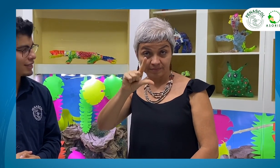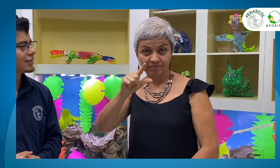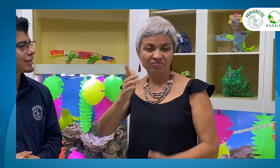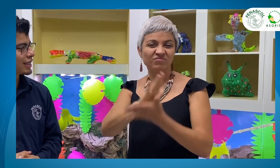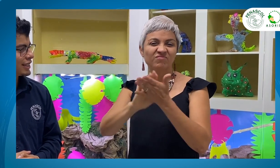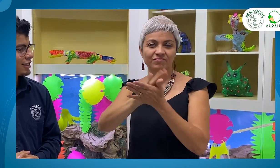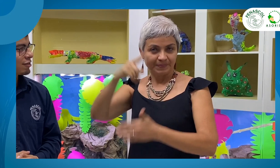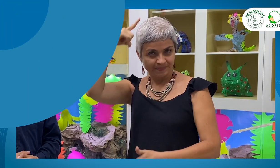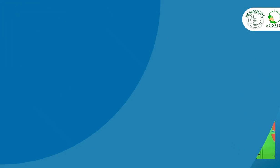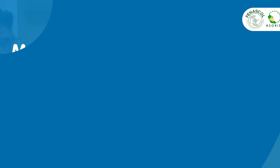Esta es mi seña.